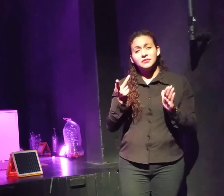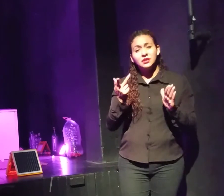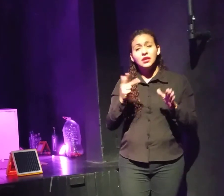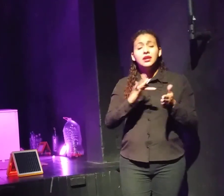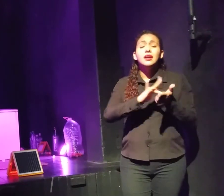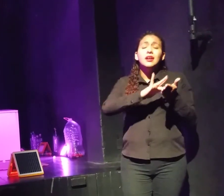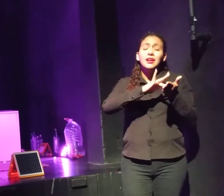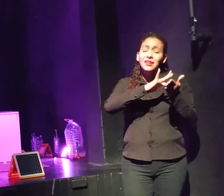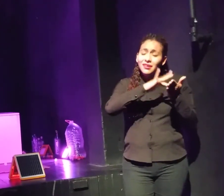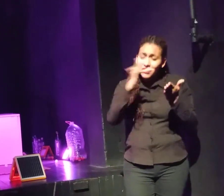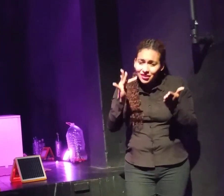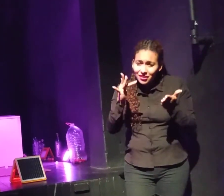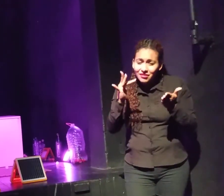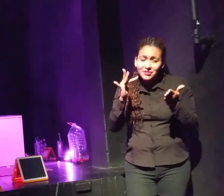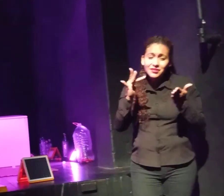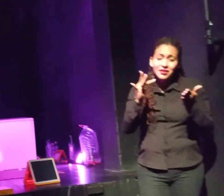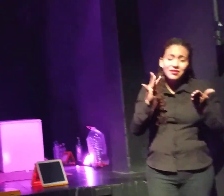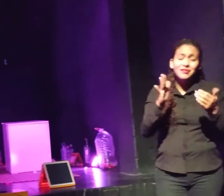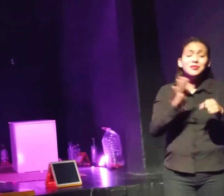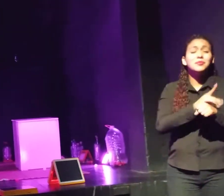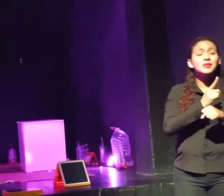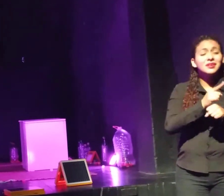Gracias por llevarme al valle de ahí, pero...